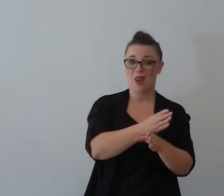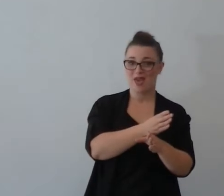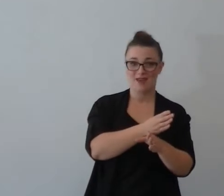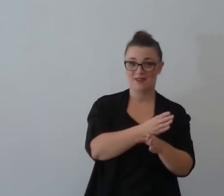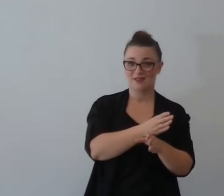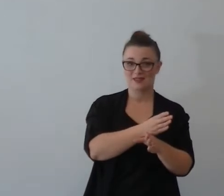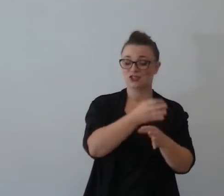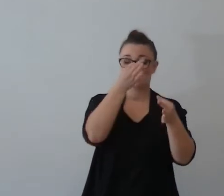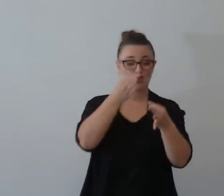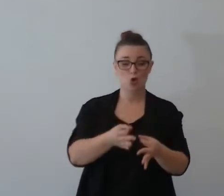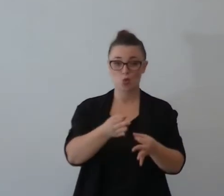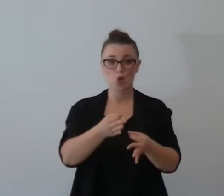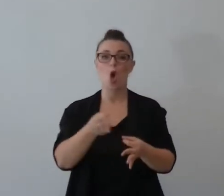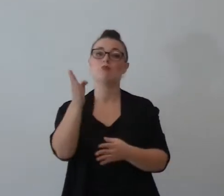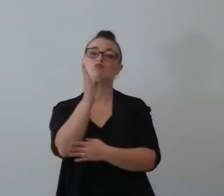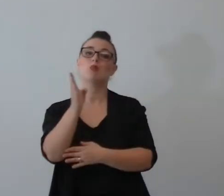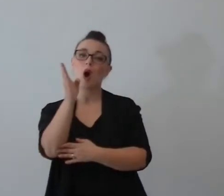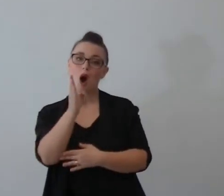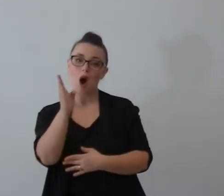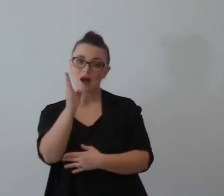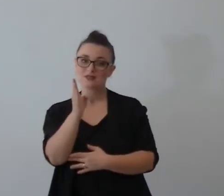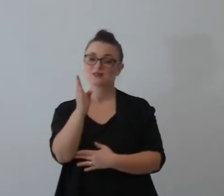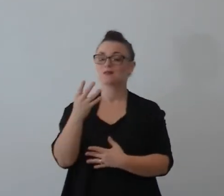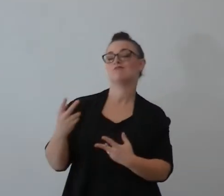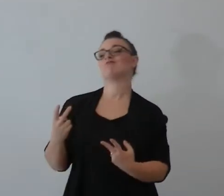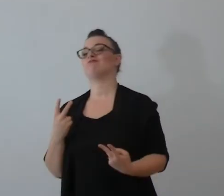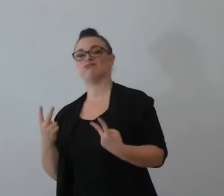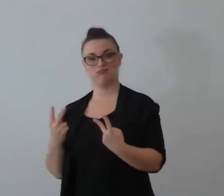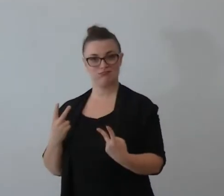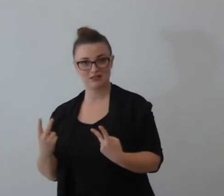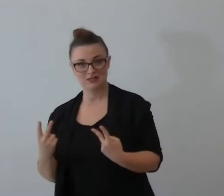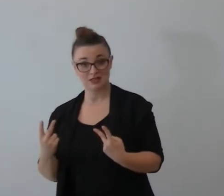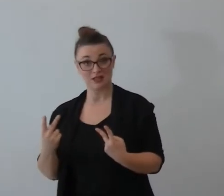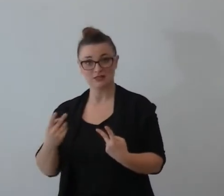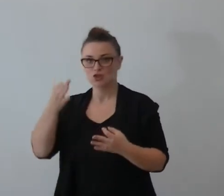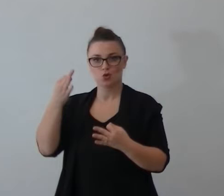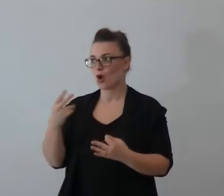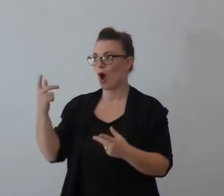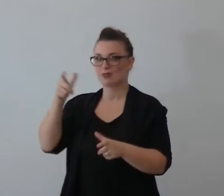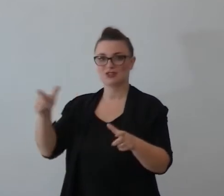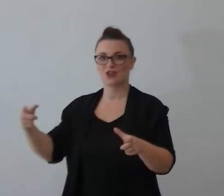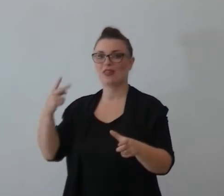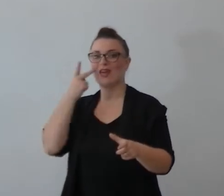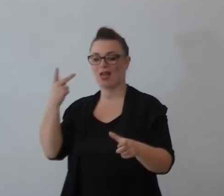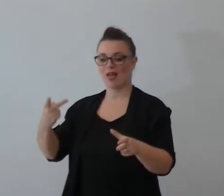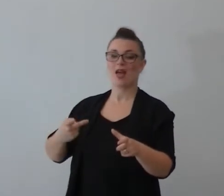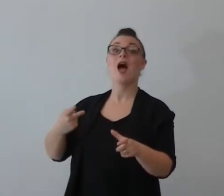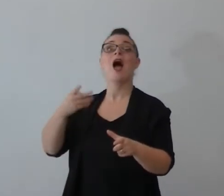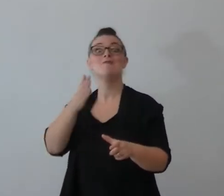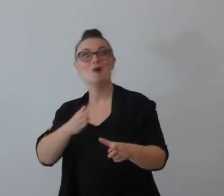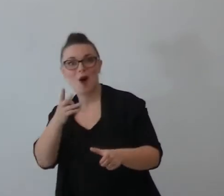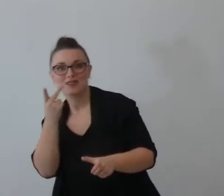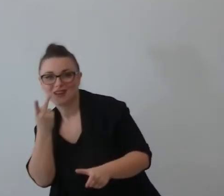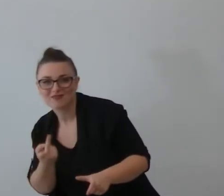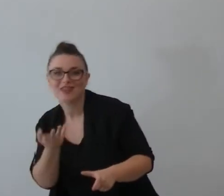passato per un per per quelle che si è portato a tetto